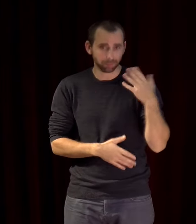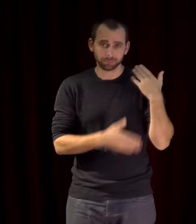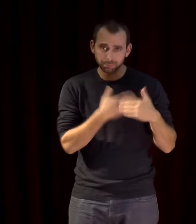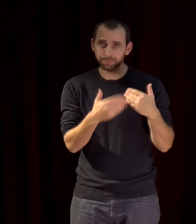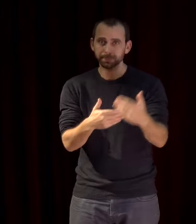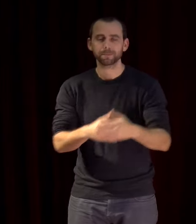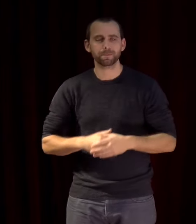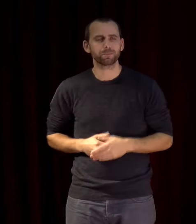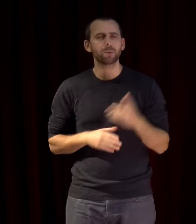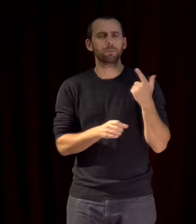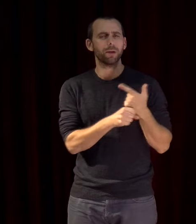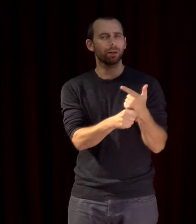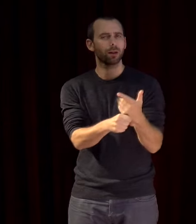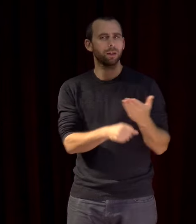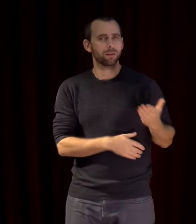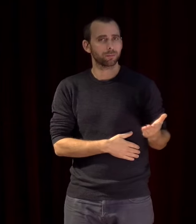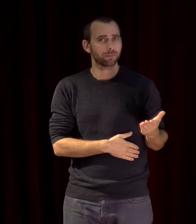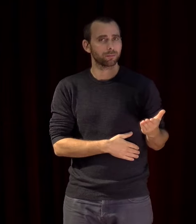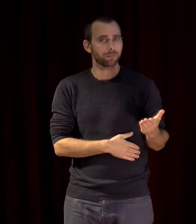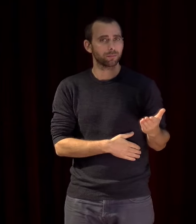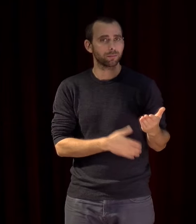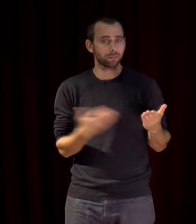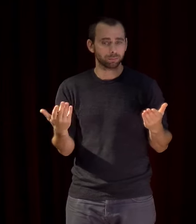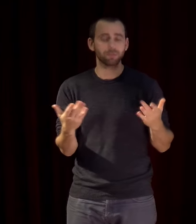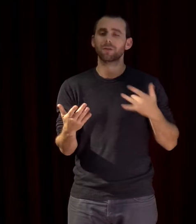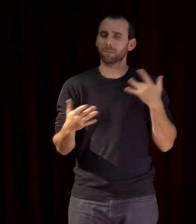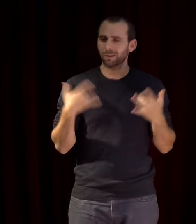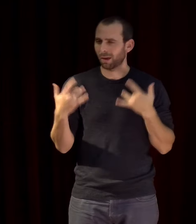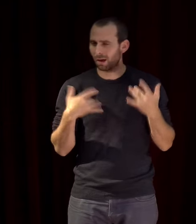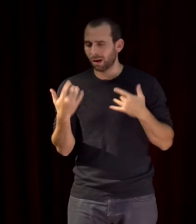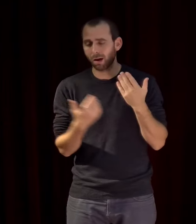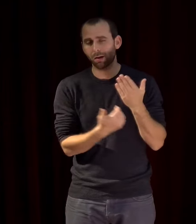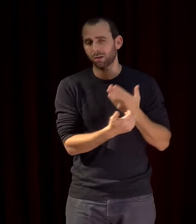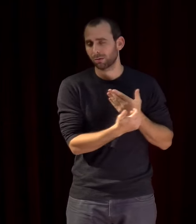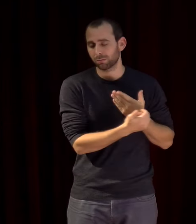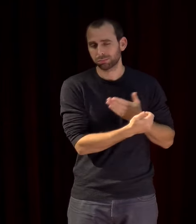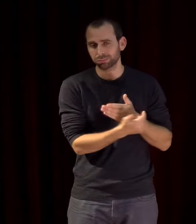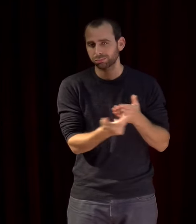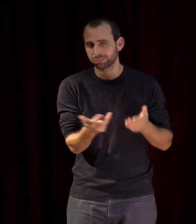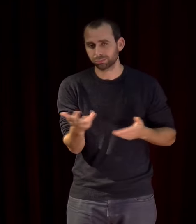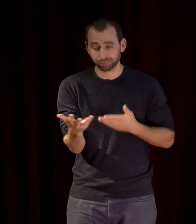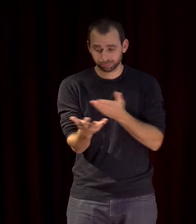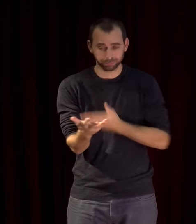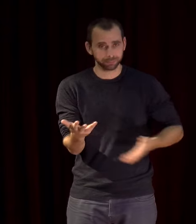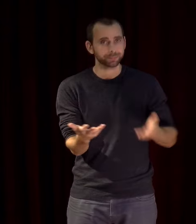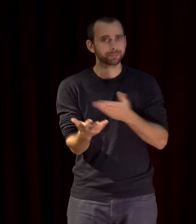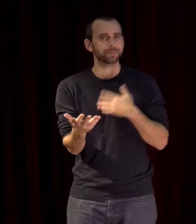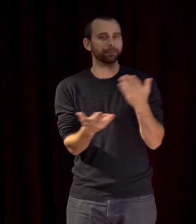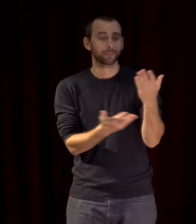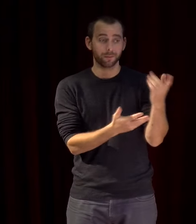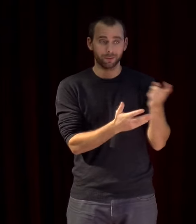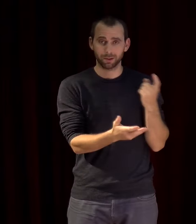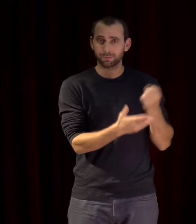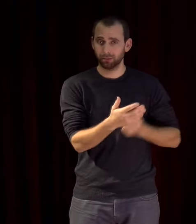Biennale indépendamment de l'ensemble des spectacles que vous pouvez voir qui sont tous créés et produits par des